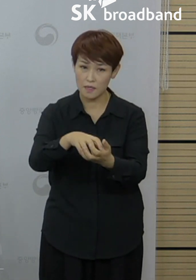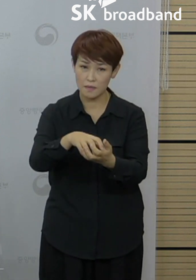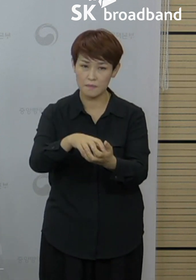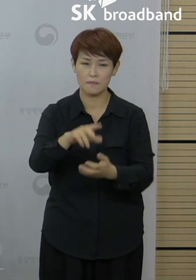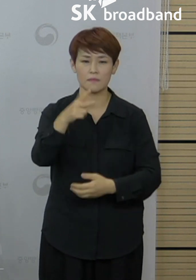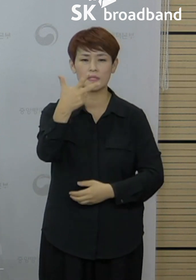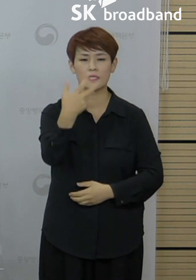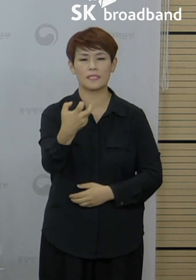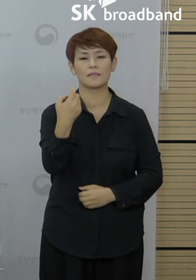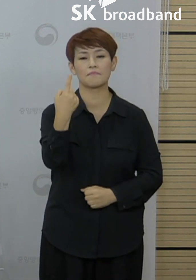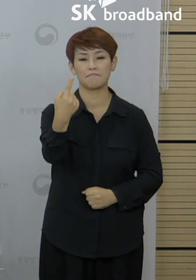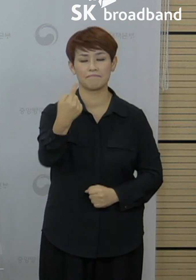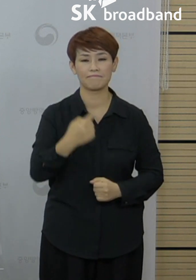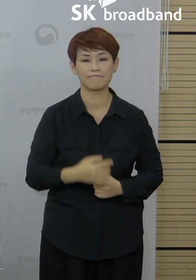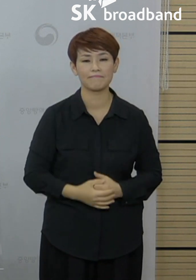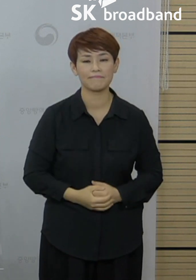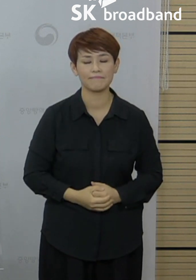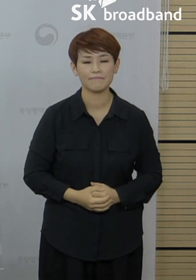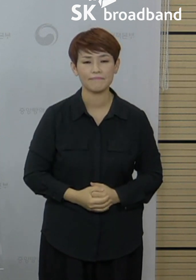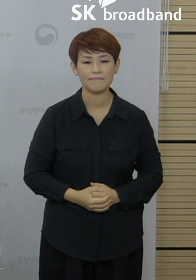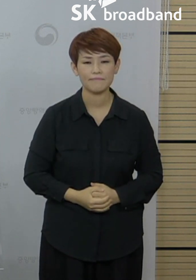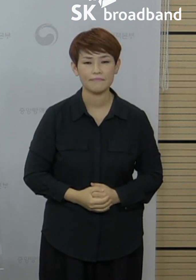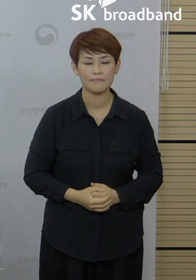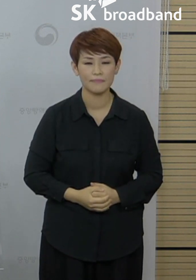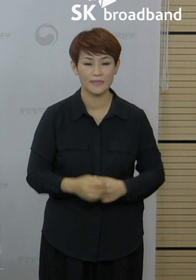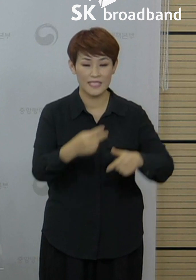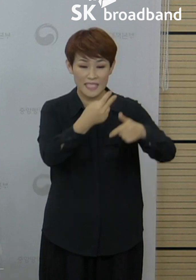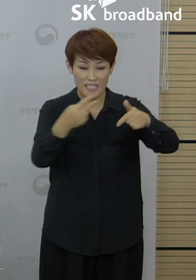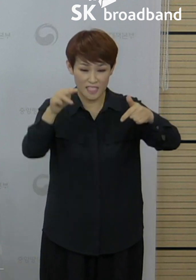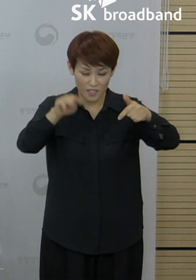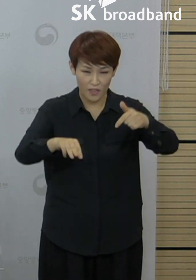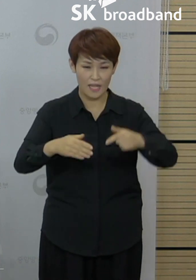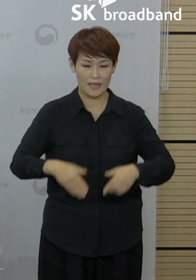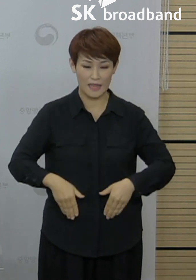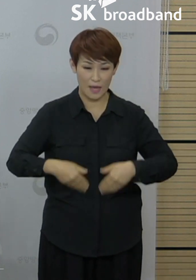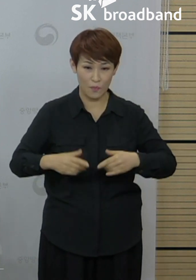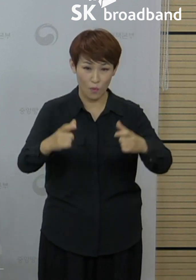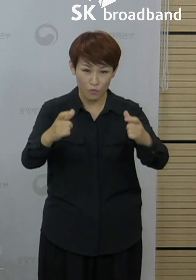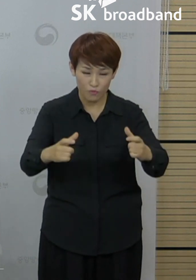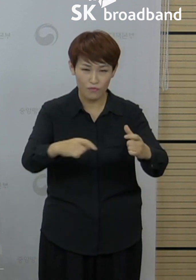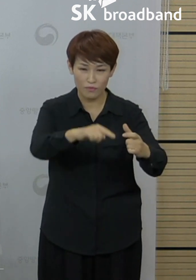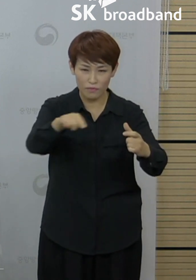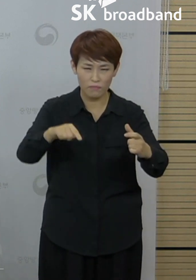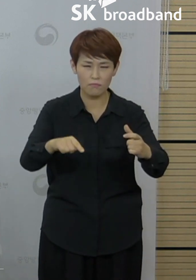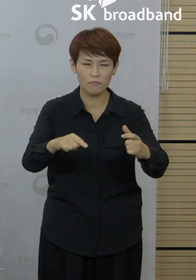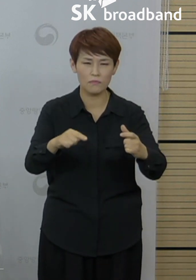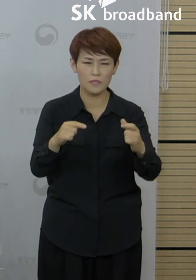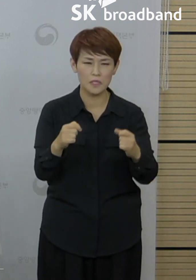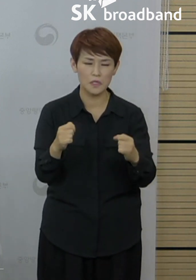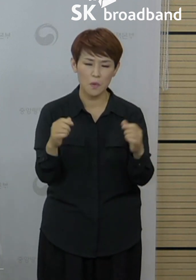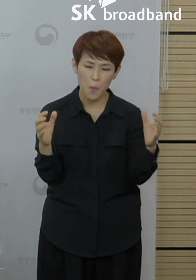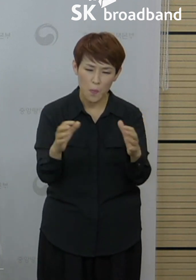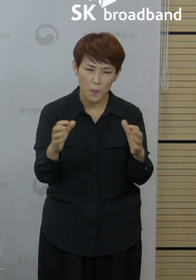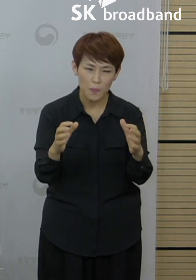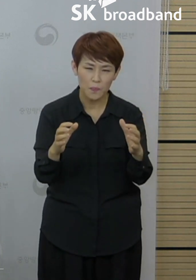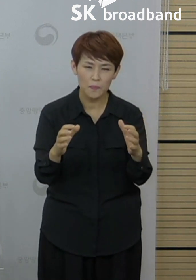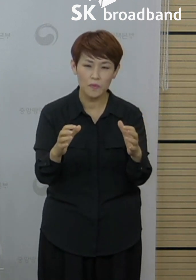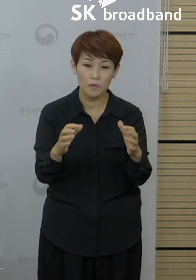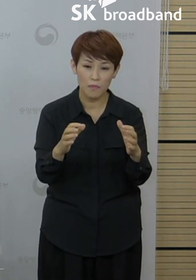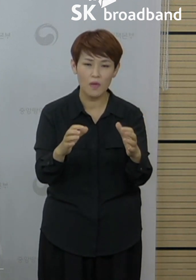71명입니다. 인천 남동구 동창 모임과 관련해서 10명이 추가 확진되어